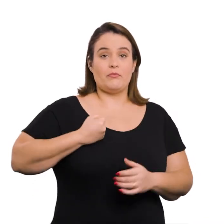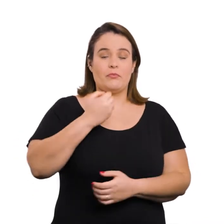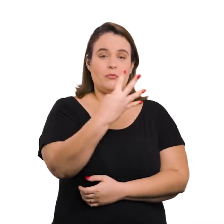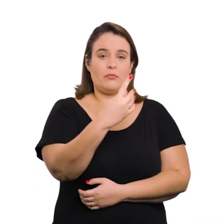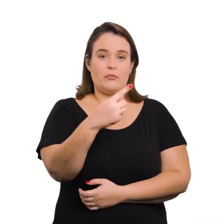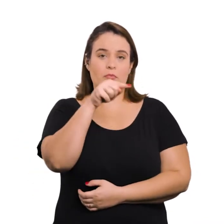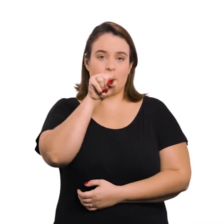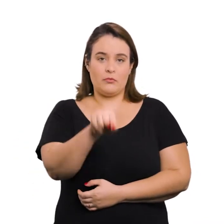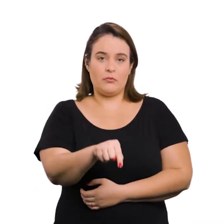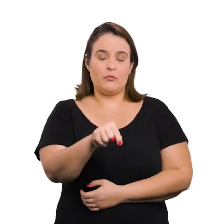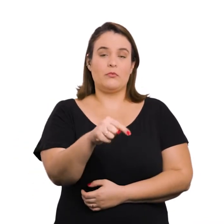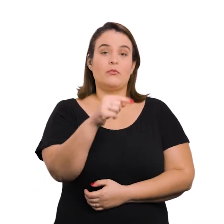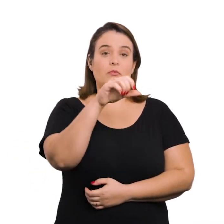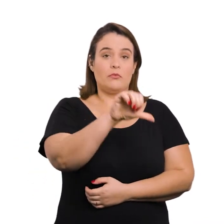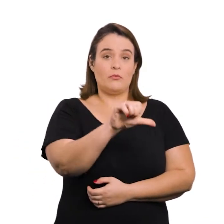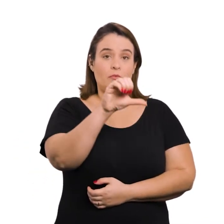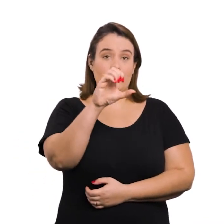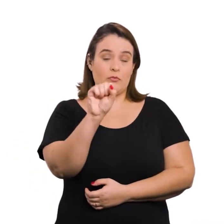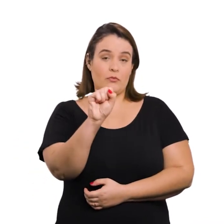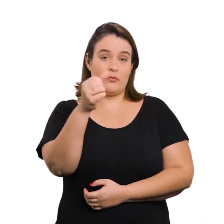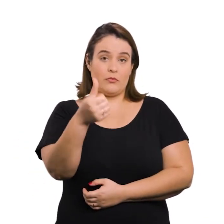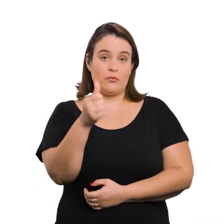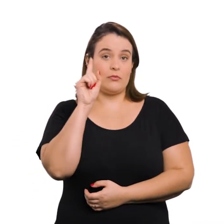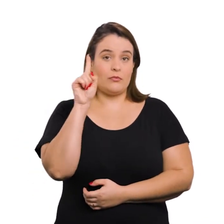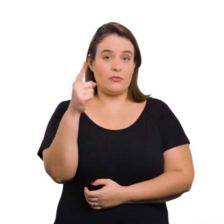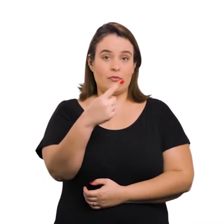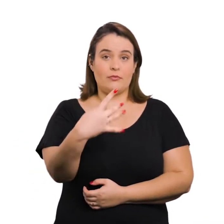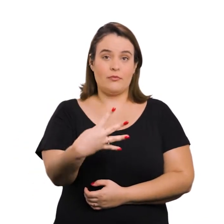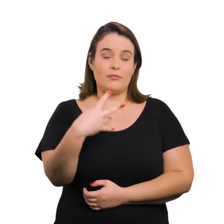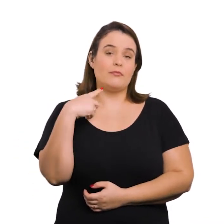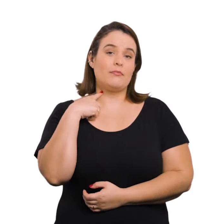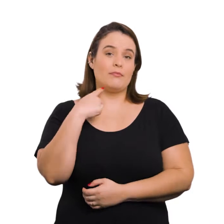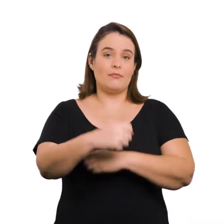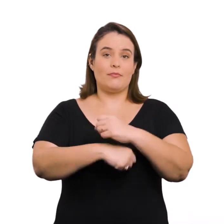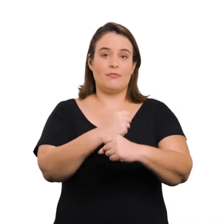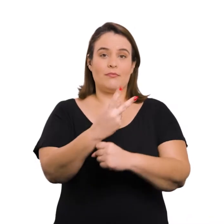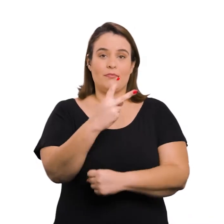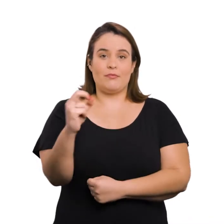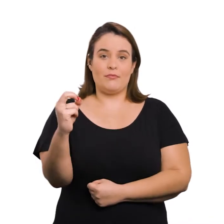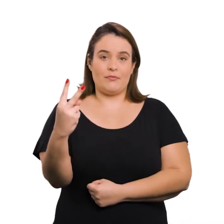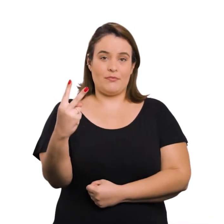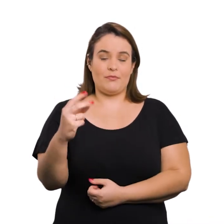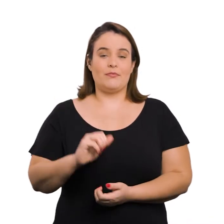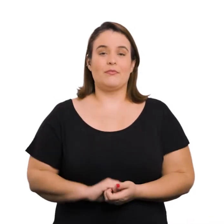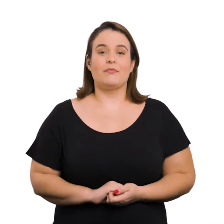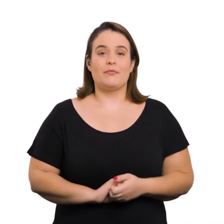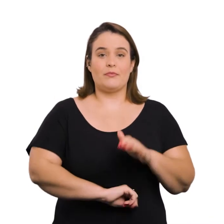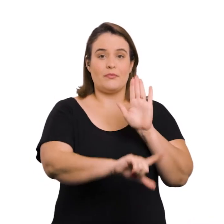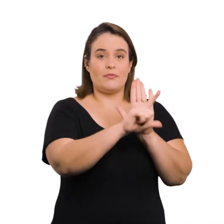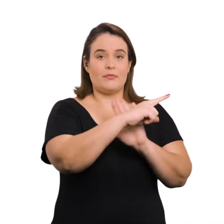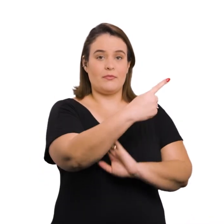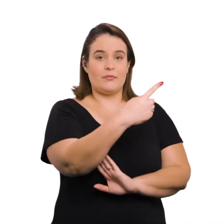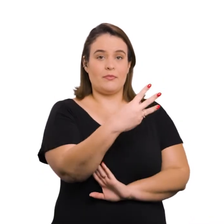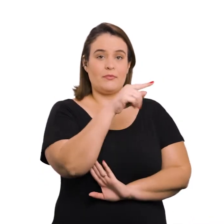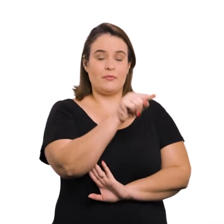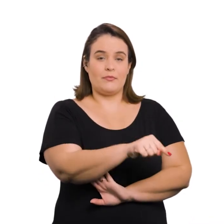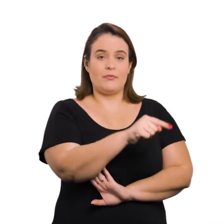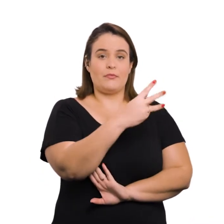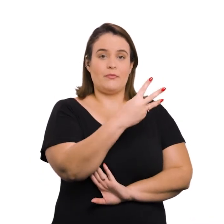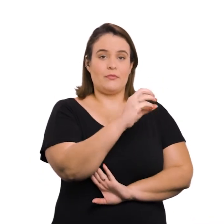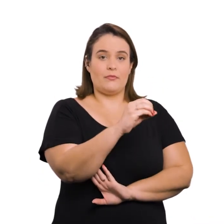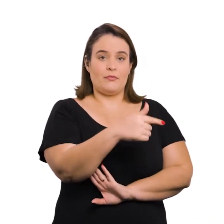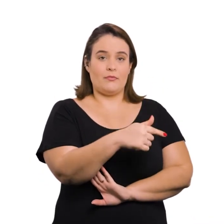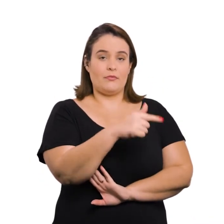Decreto nº 41.986, de 14 de maio de 2002. Lei nº 13